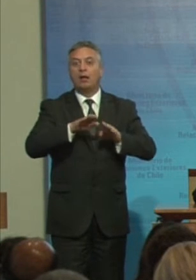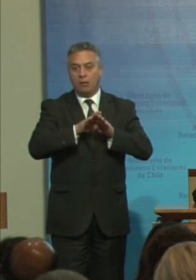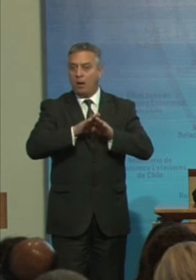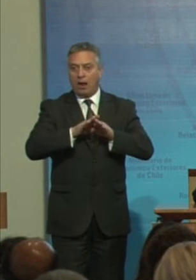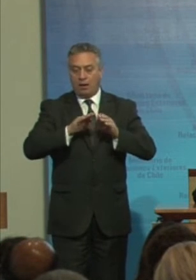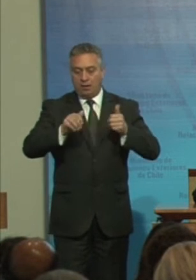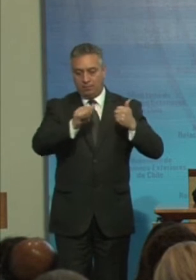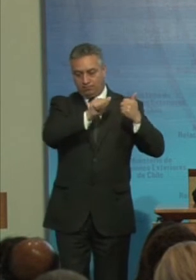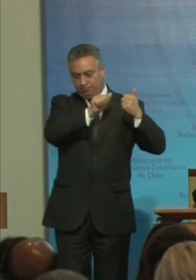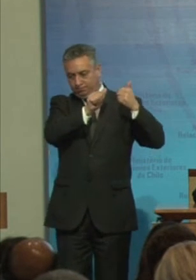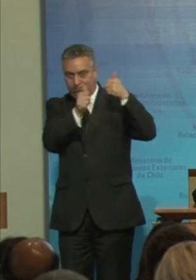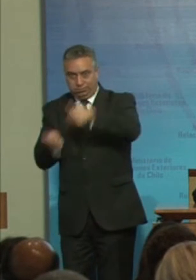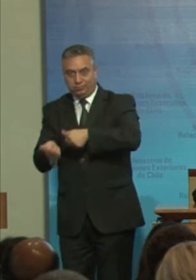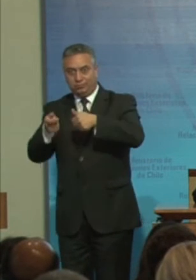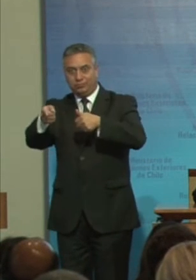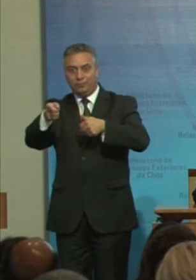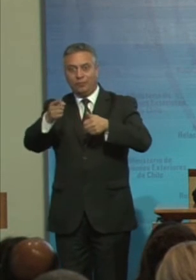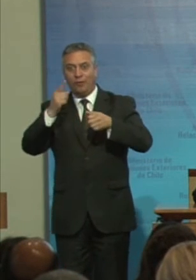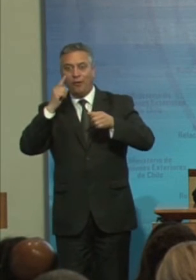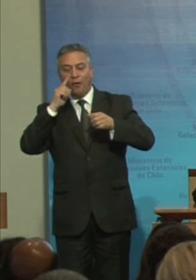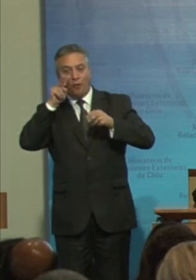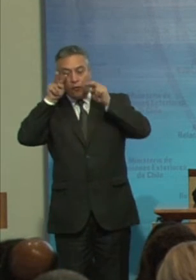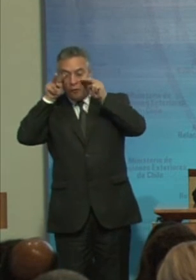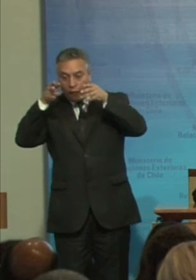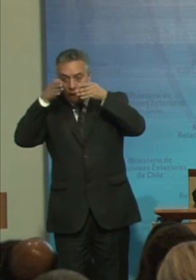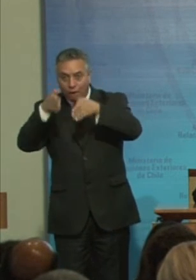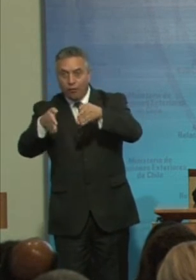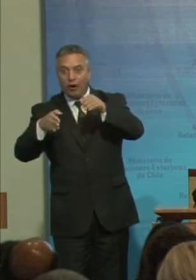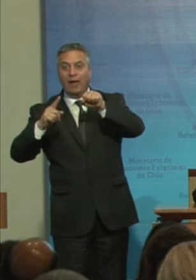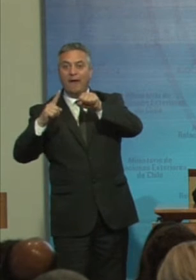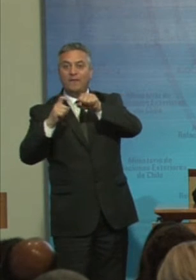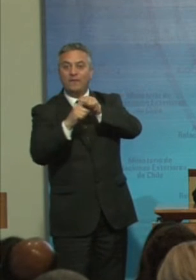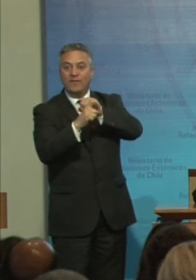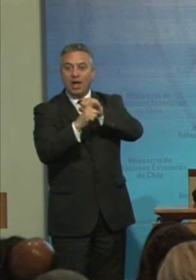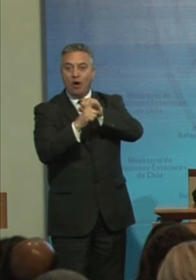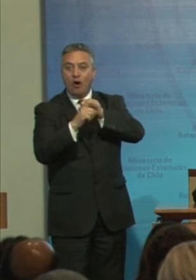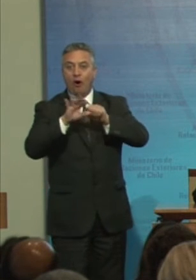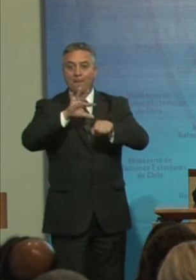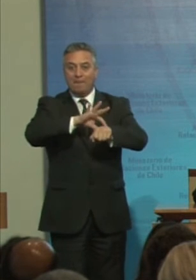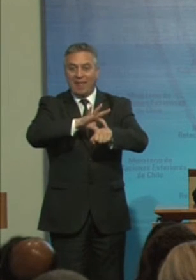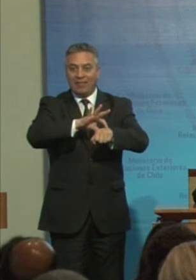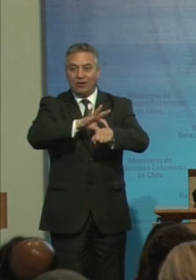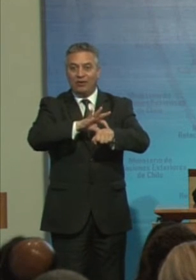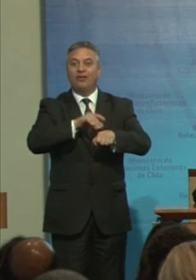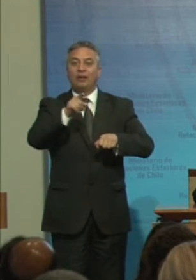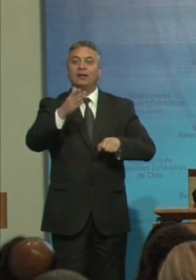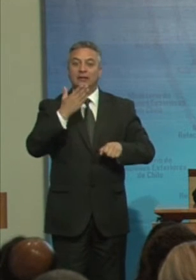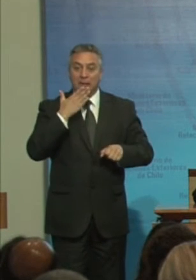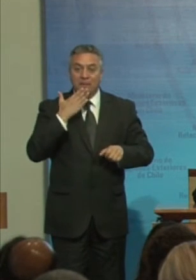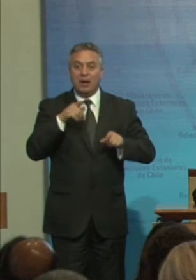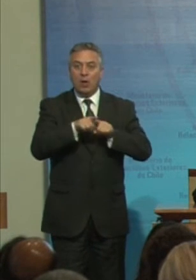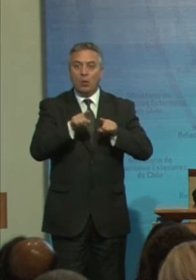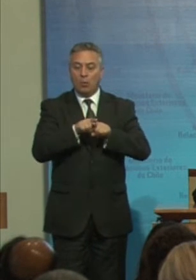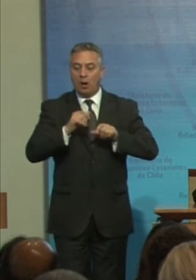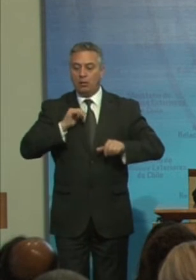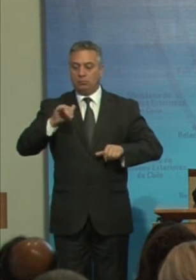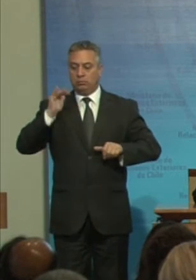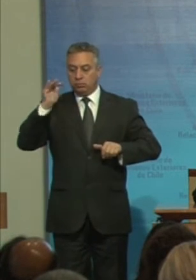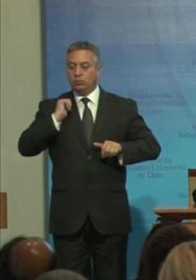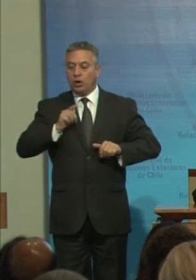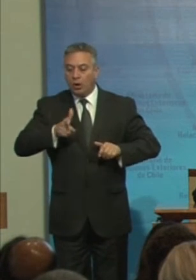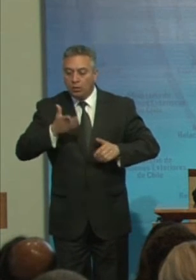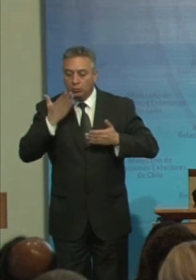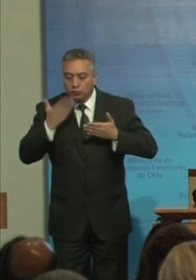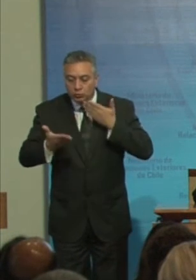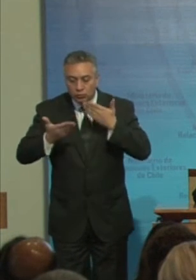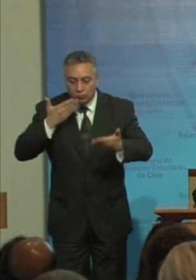Biomédico El asistencialismo La sobreprotección Y el paternalismo social A todo nivel Incluido el estado